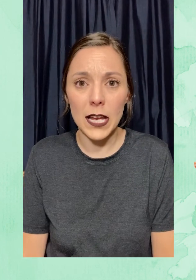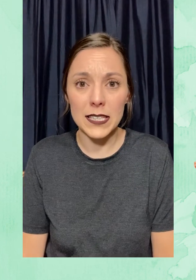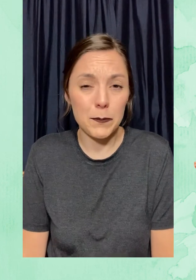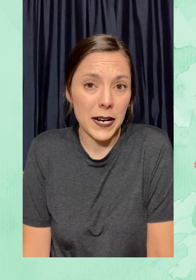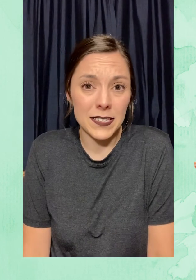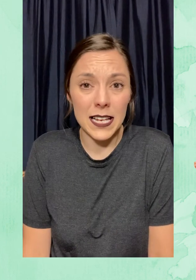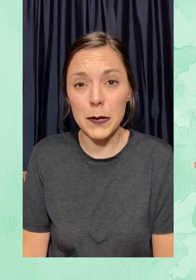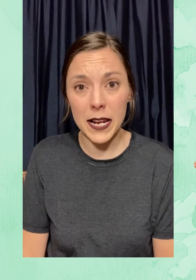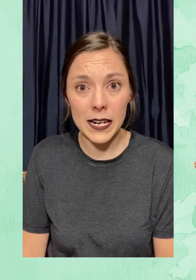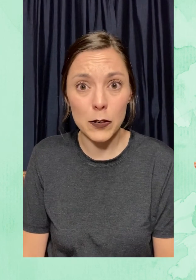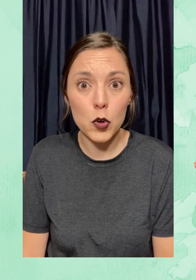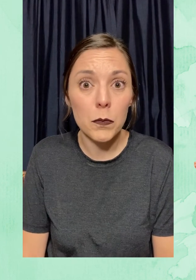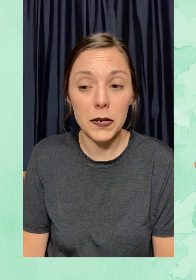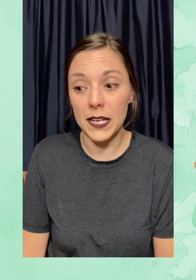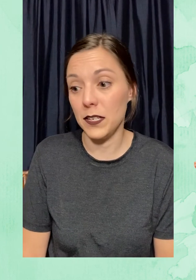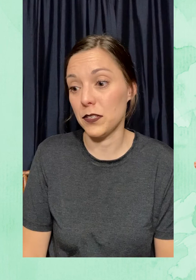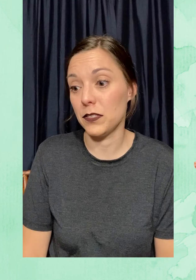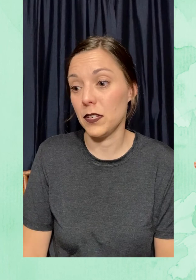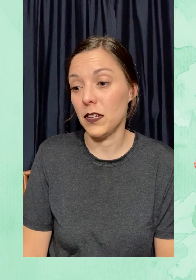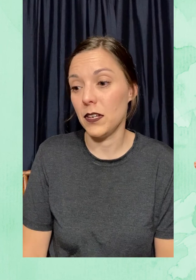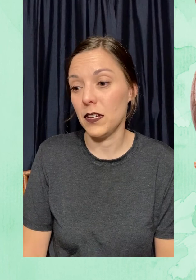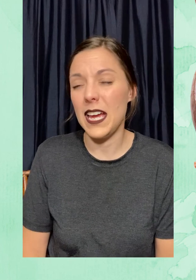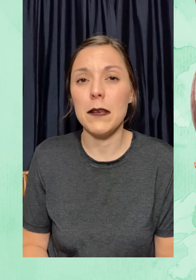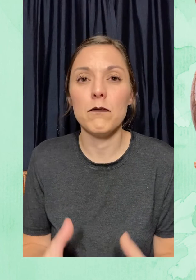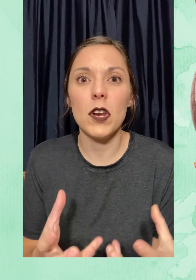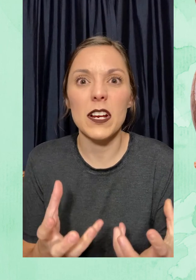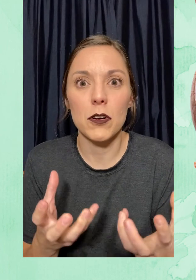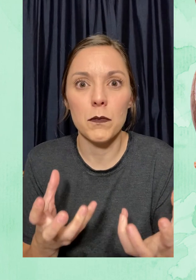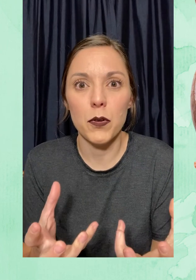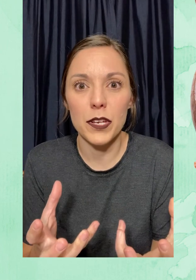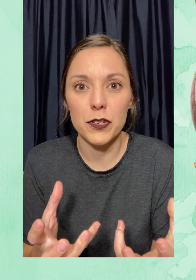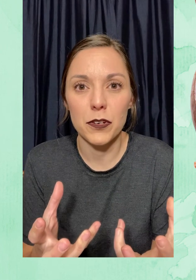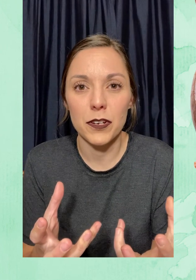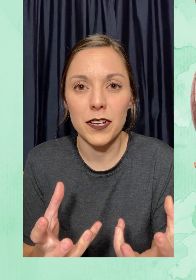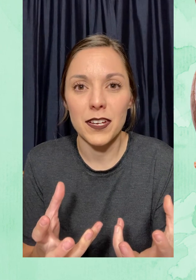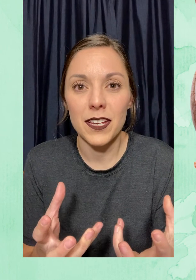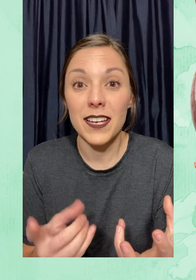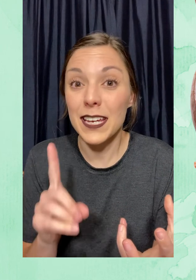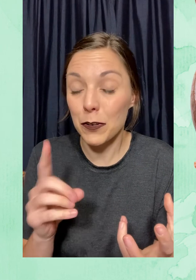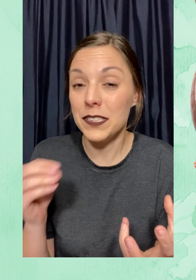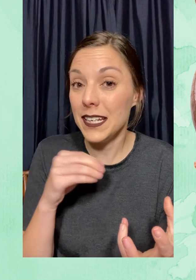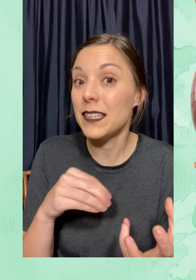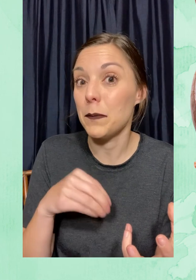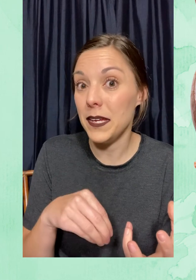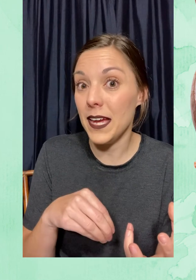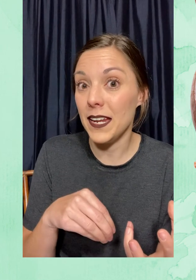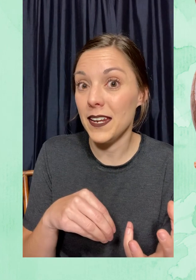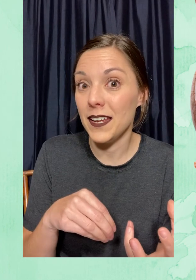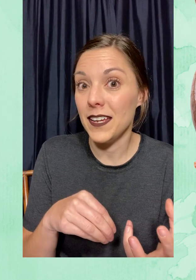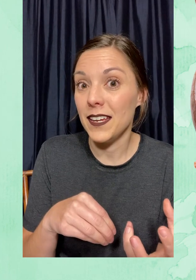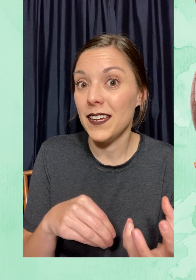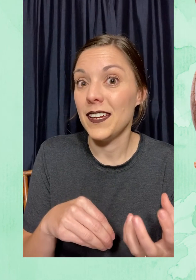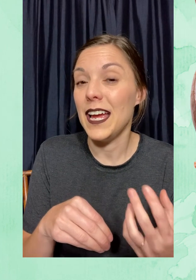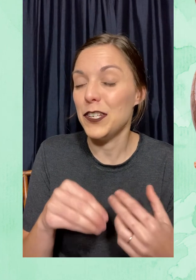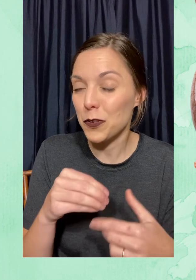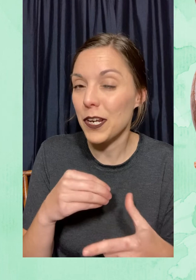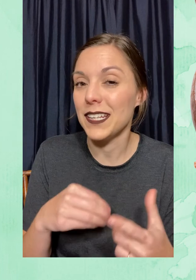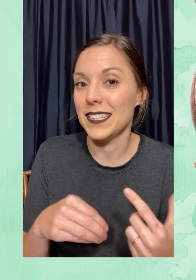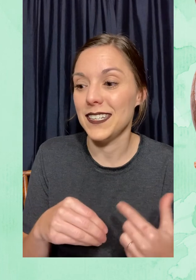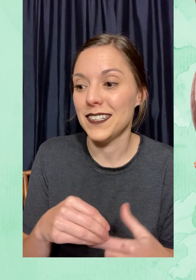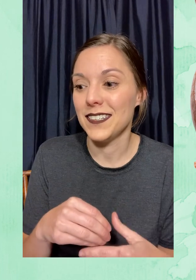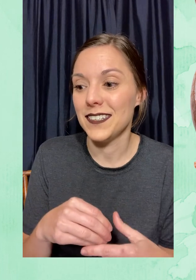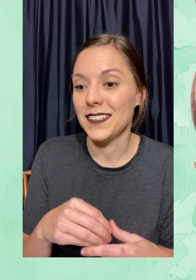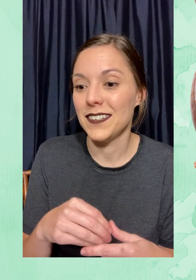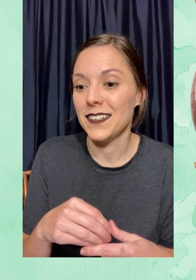de chocolate para celebrar el cumpleaños. El mole con pollo, que contiene también el